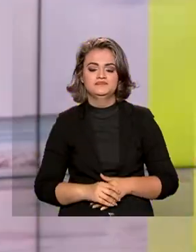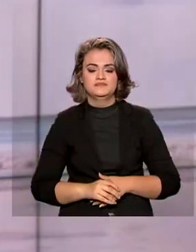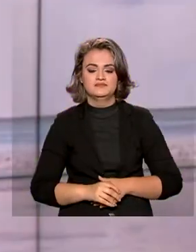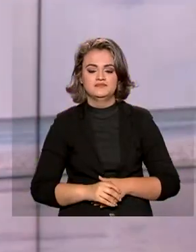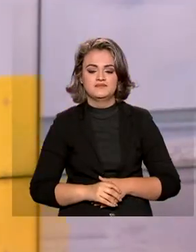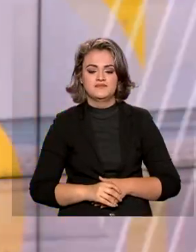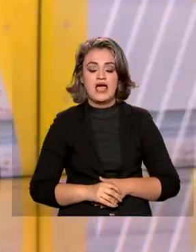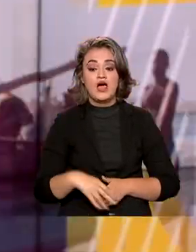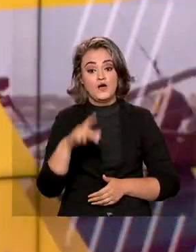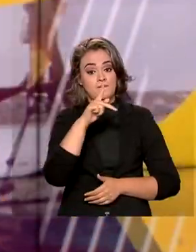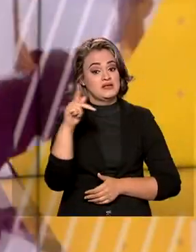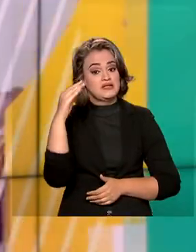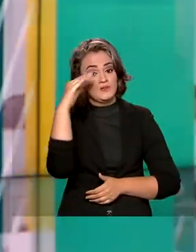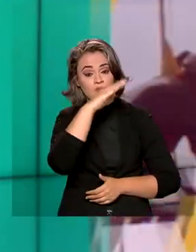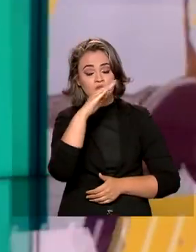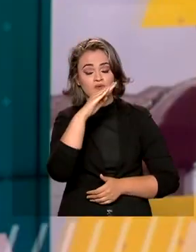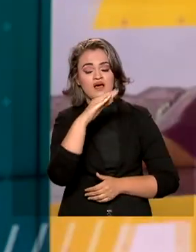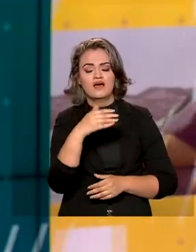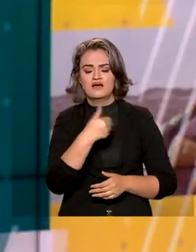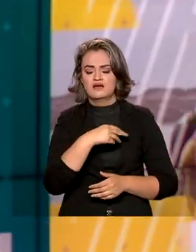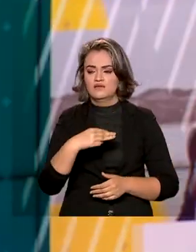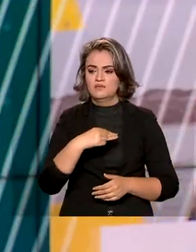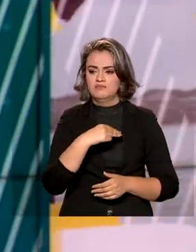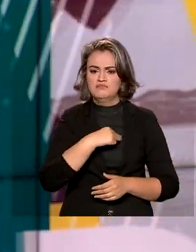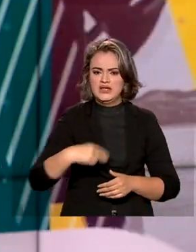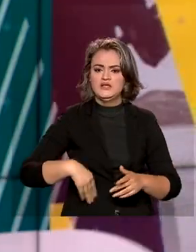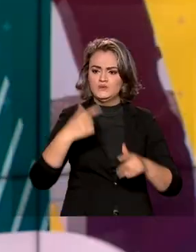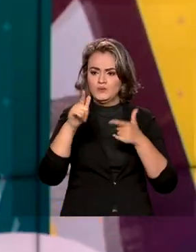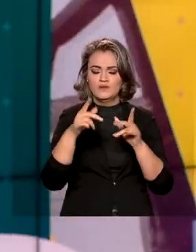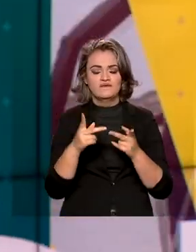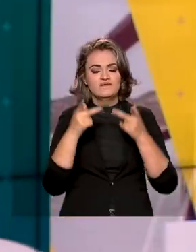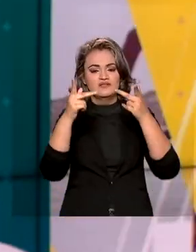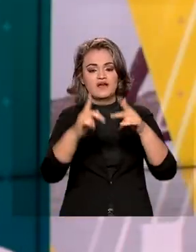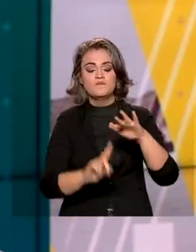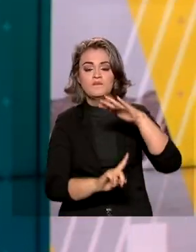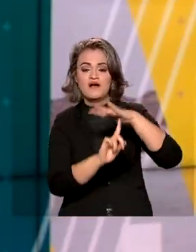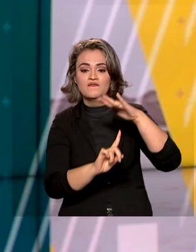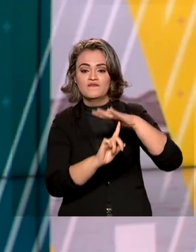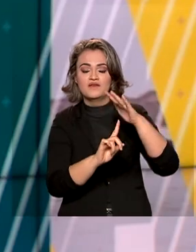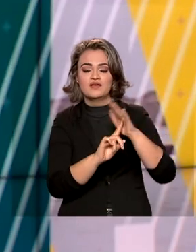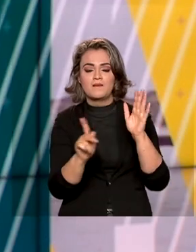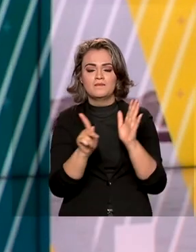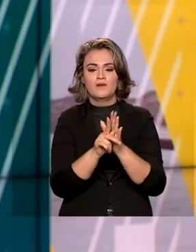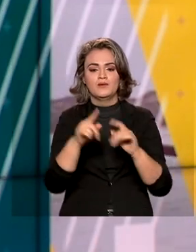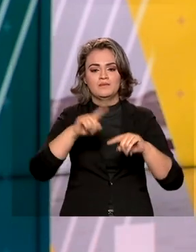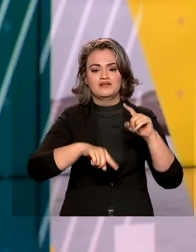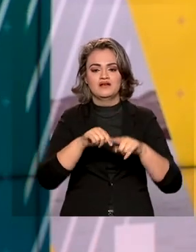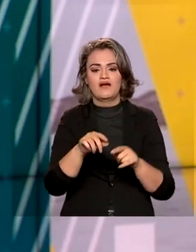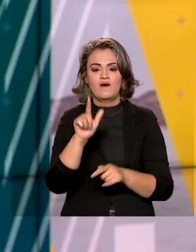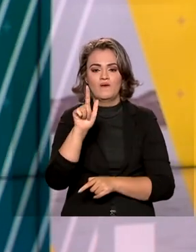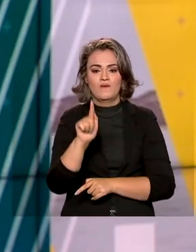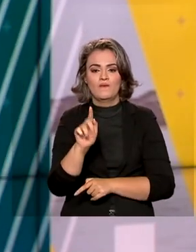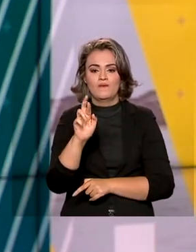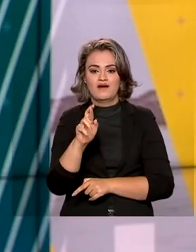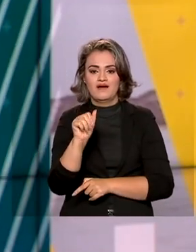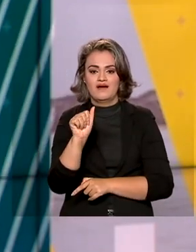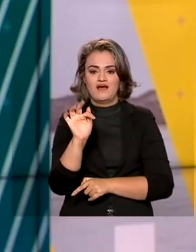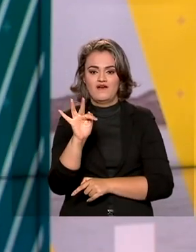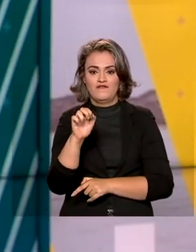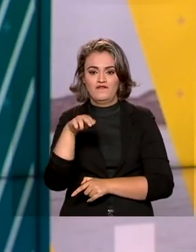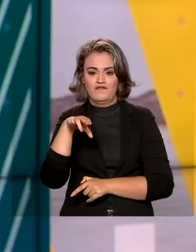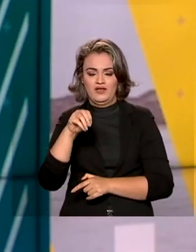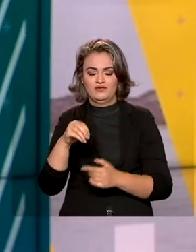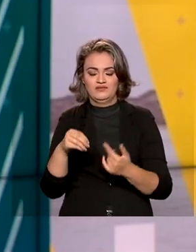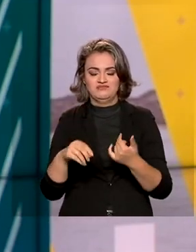O presidente Jair Bolsonaro e ministros visitaram a primeira feira brasileira do grafeno em Caxias do Sul, no Rio Grande do Sul,